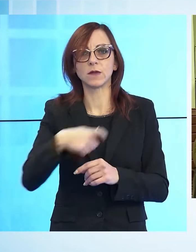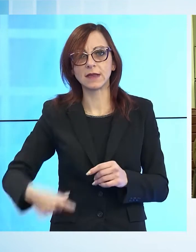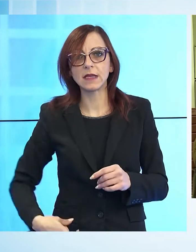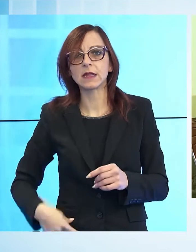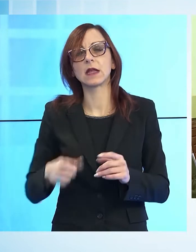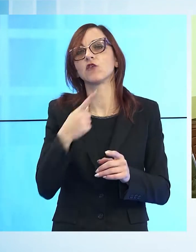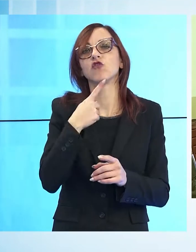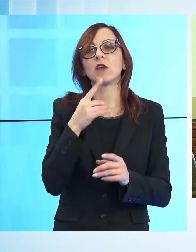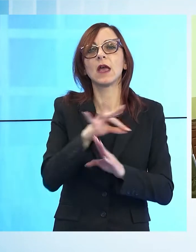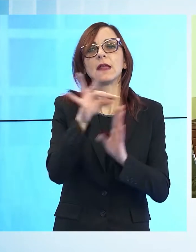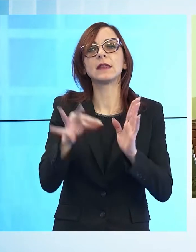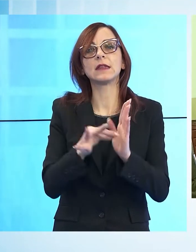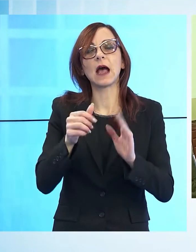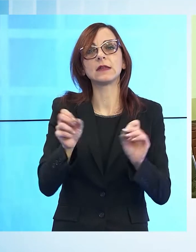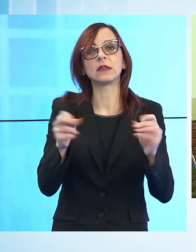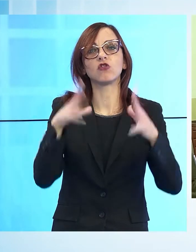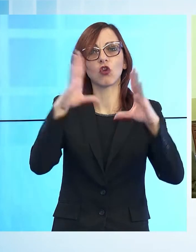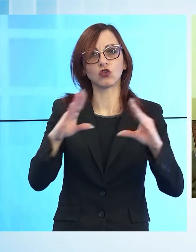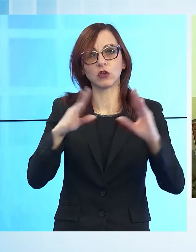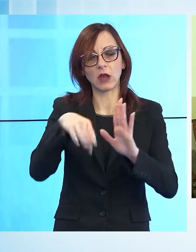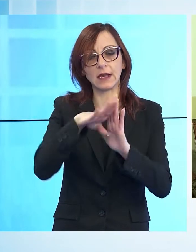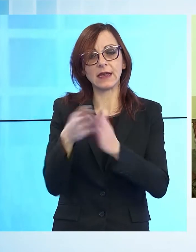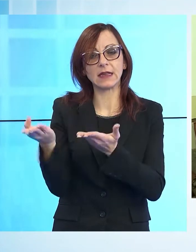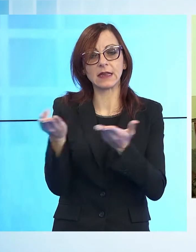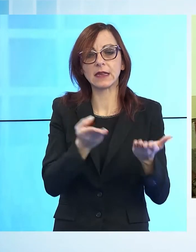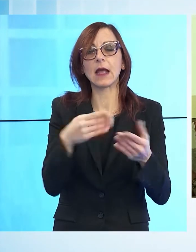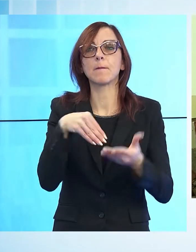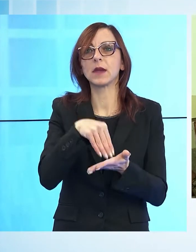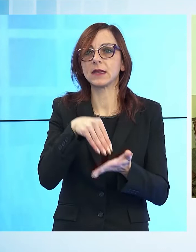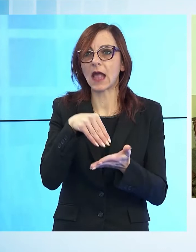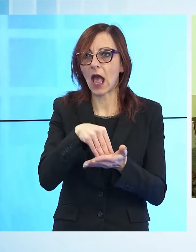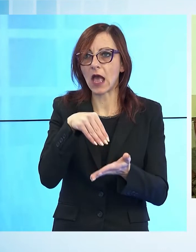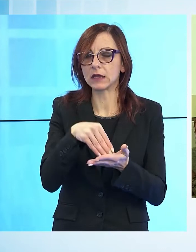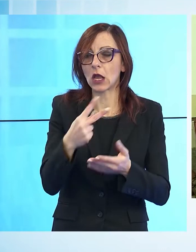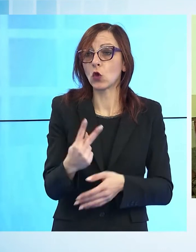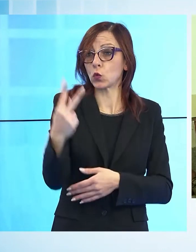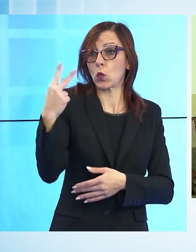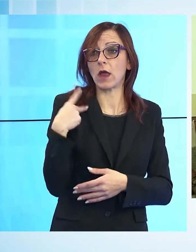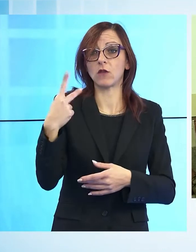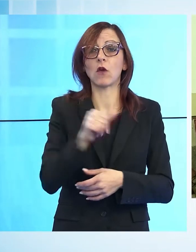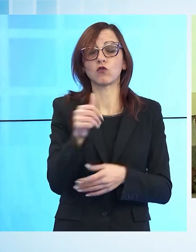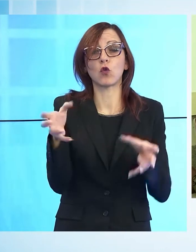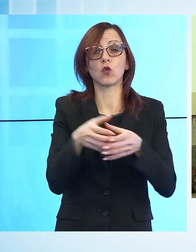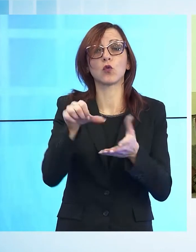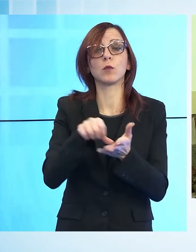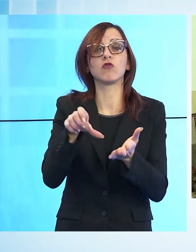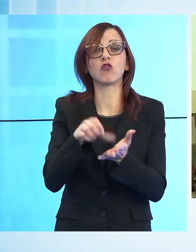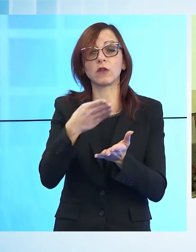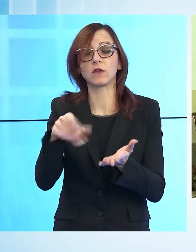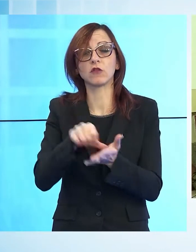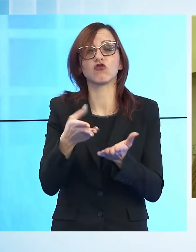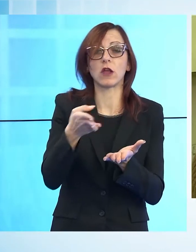In queste ore sono state ufficializzate le liste ammesse e rispetto a due anni fa, quando si presentarono i soli gruppi del centro-sinistra e centrodestra,